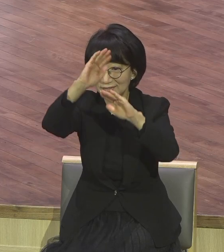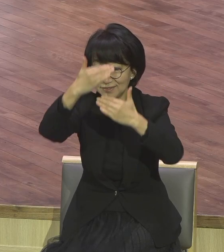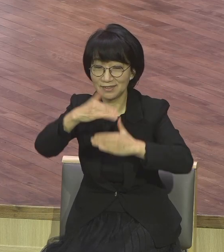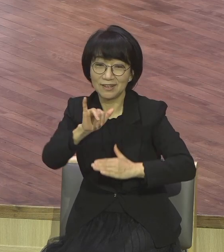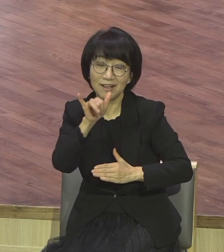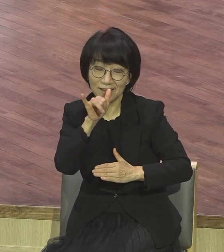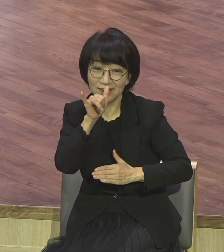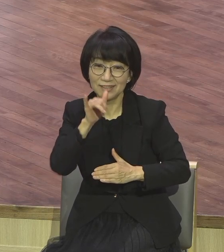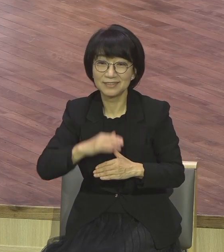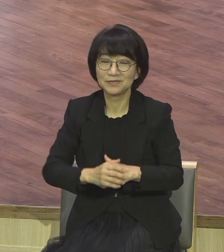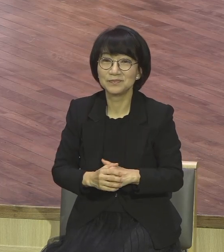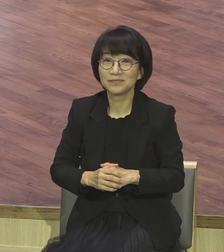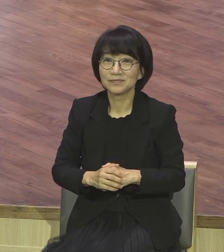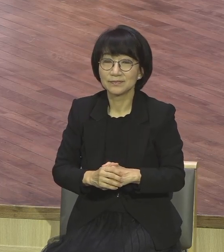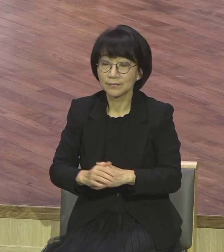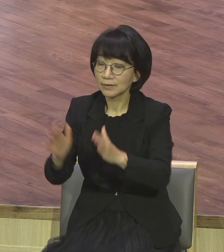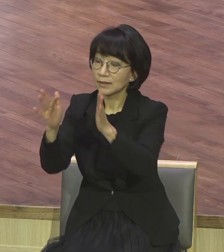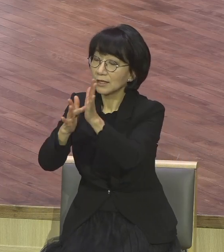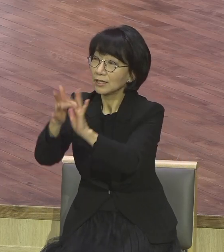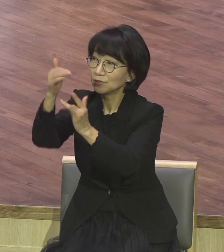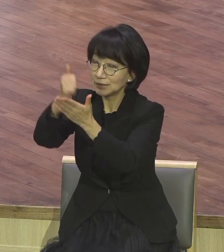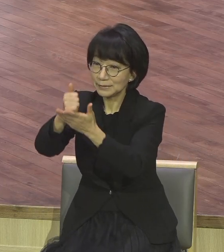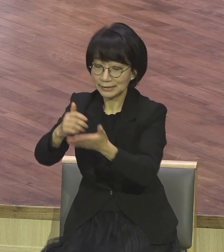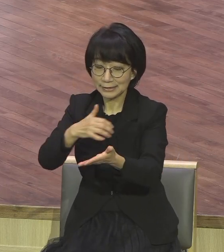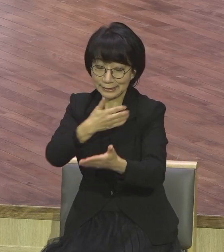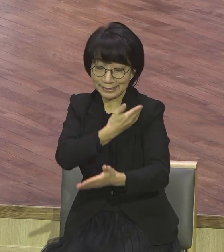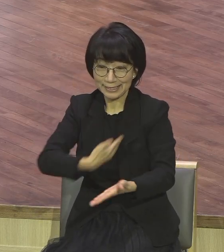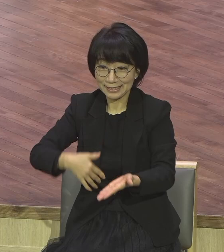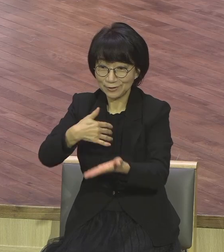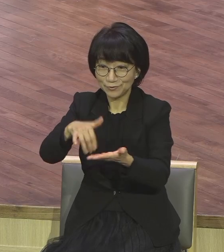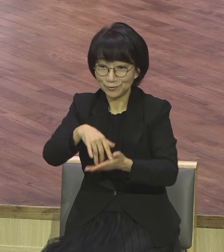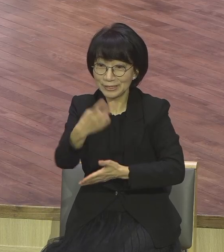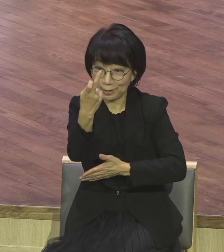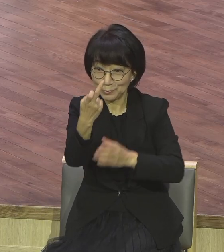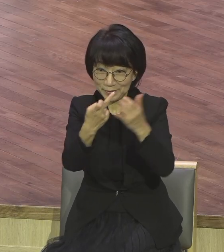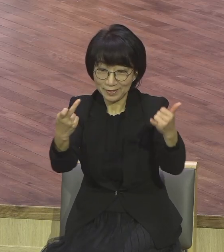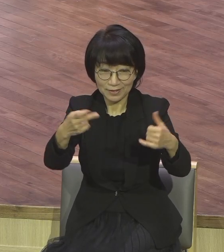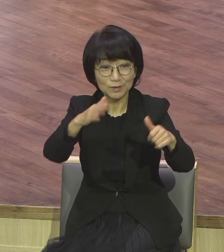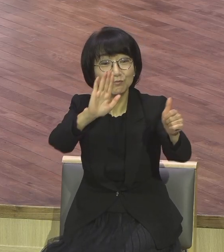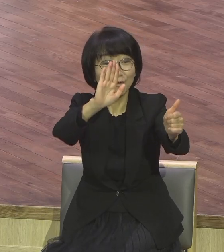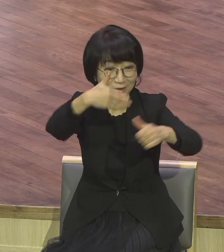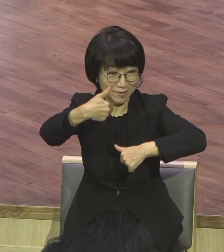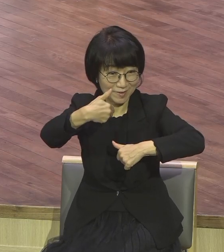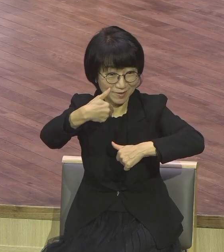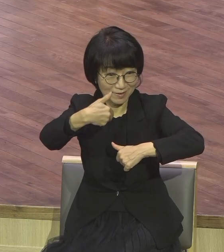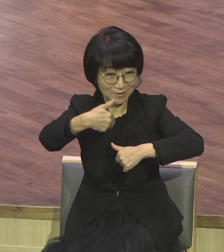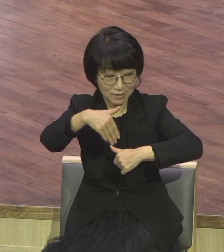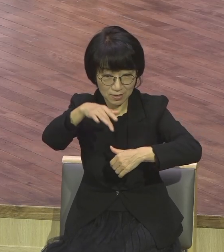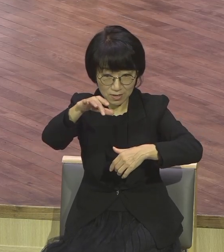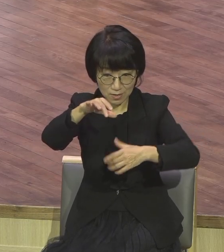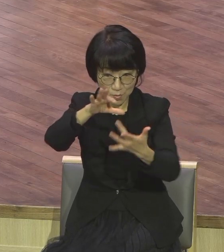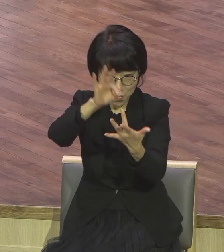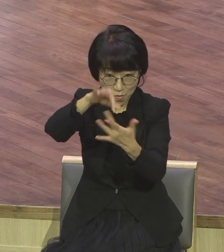예수님께서 열두 제자를 부르시고 부르신 다음에 이제 그들에게 귀신을